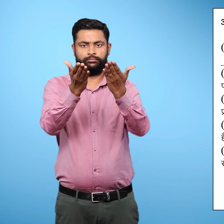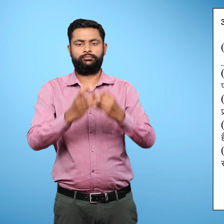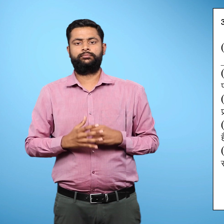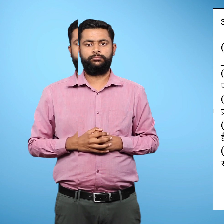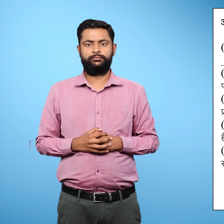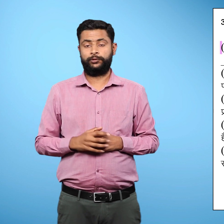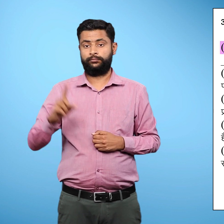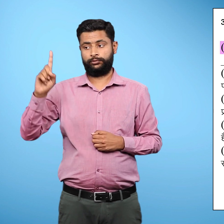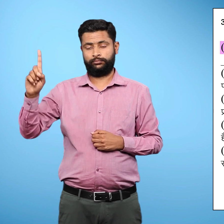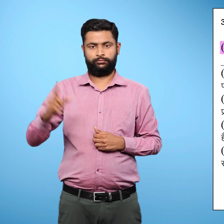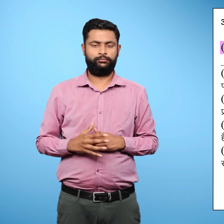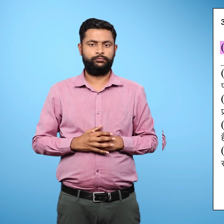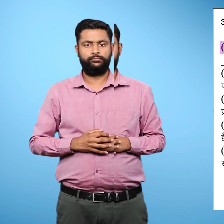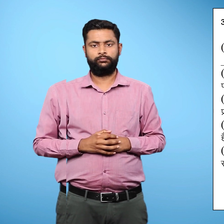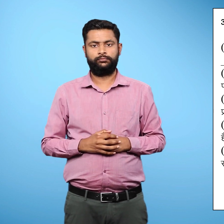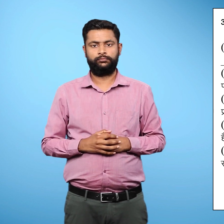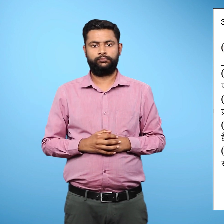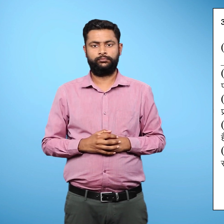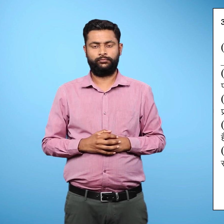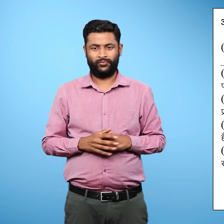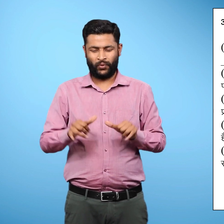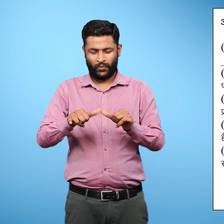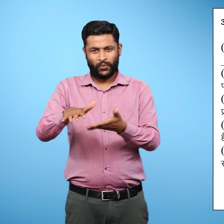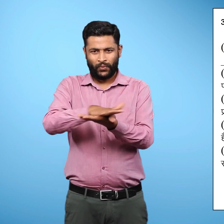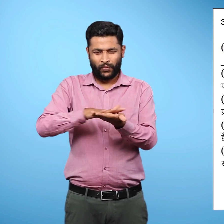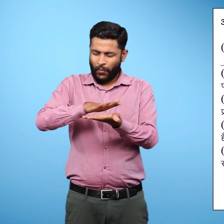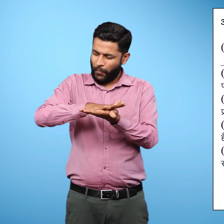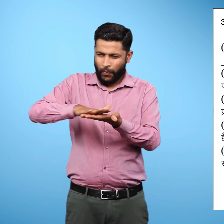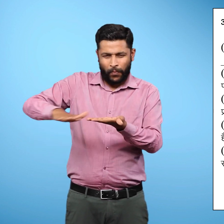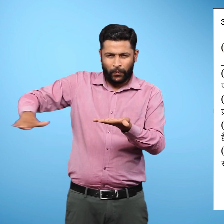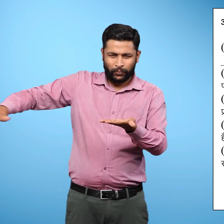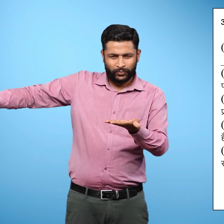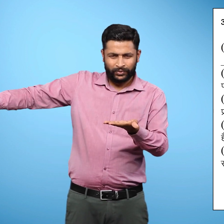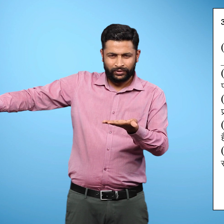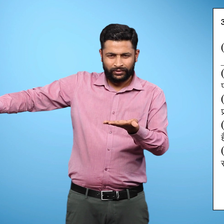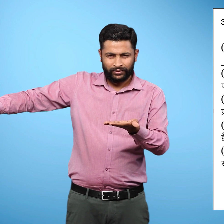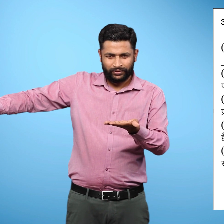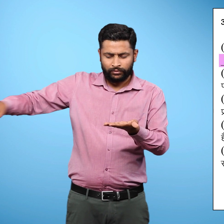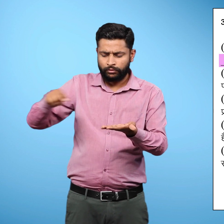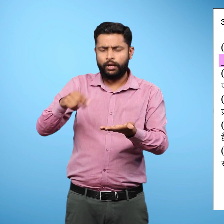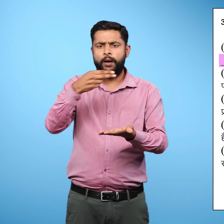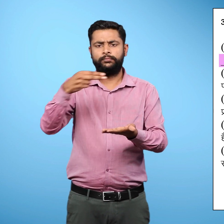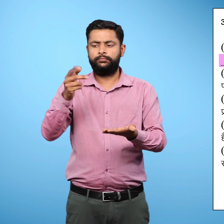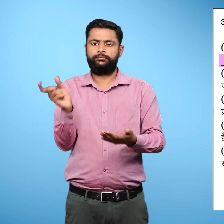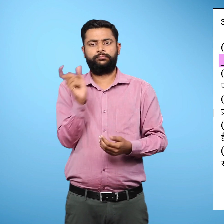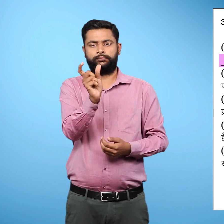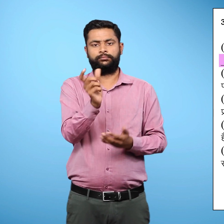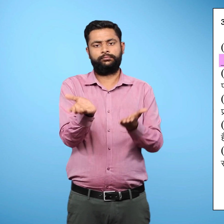पहला सम्तल भूमी बाले विस्तरित क्षित्र को रिक्तिस्थान कहते